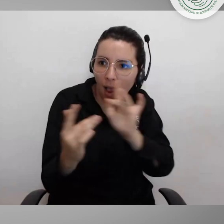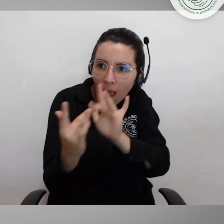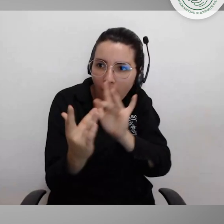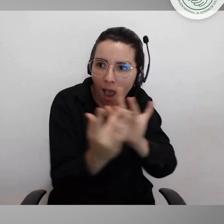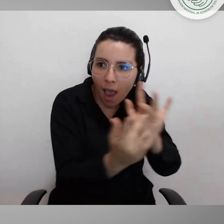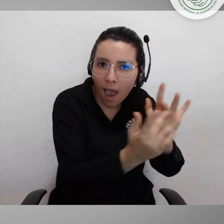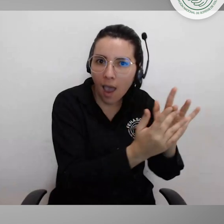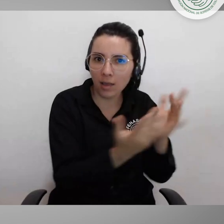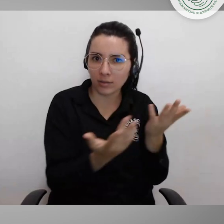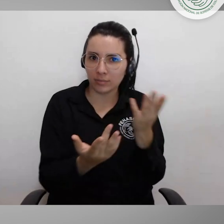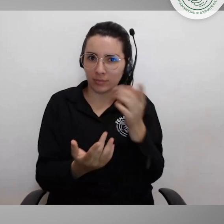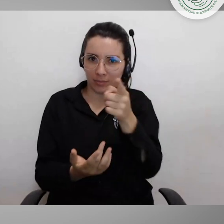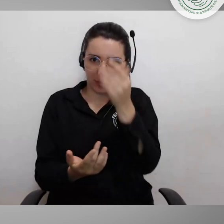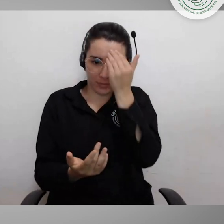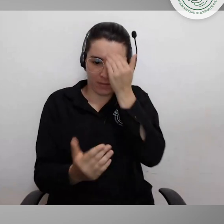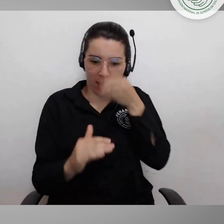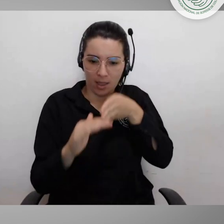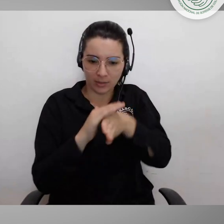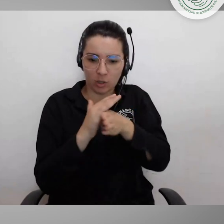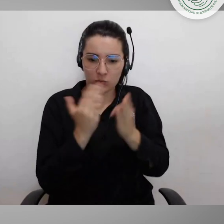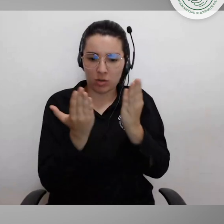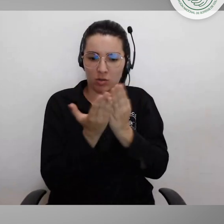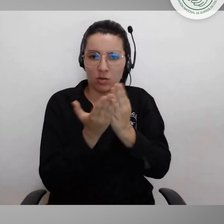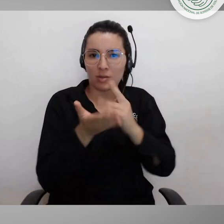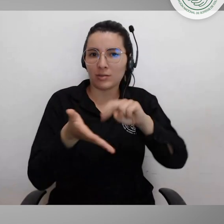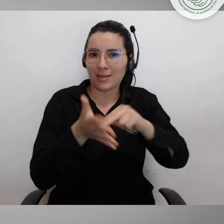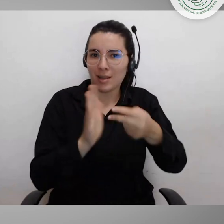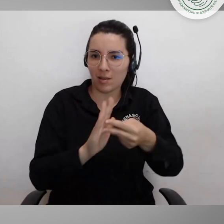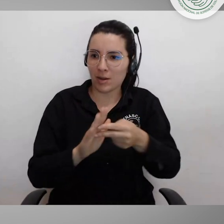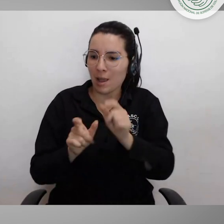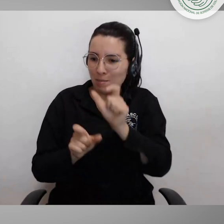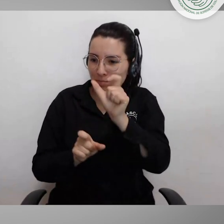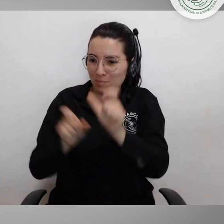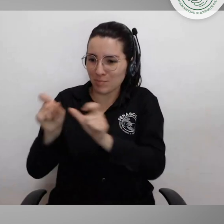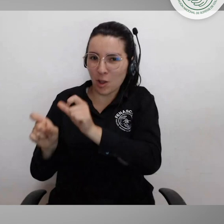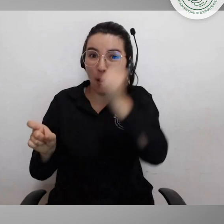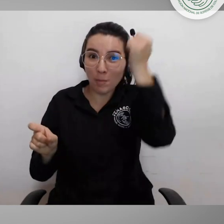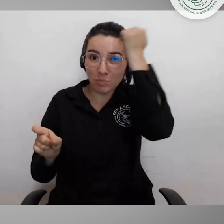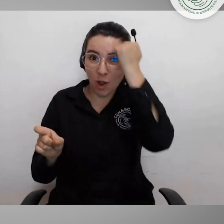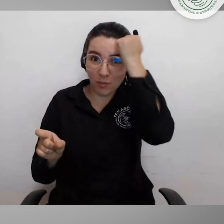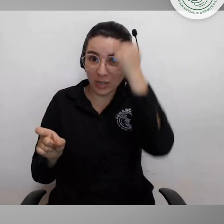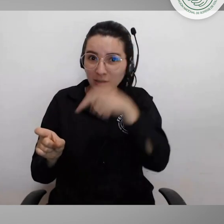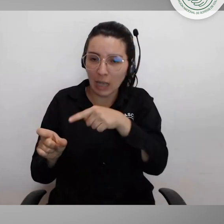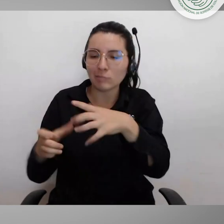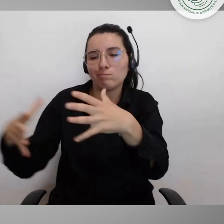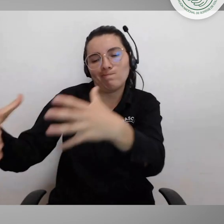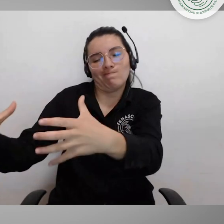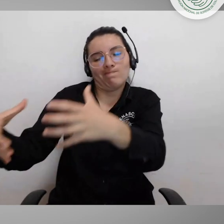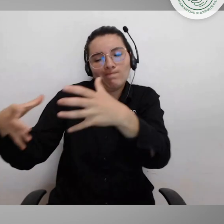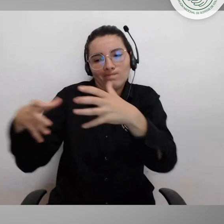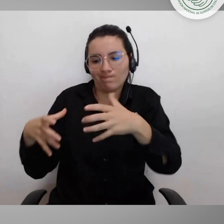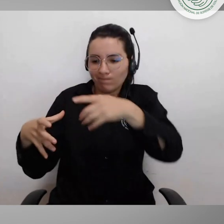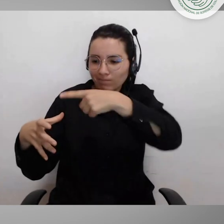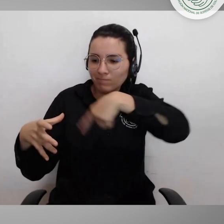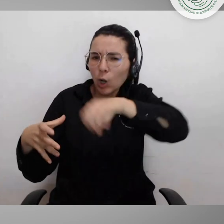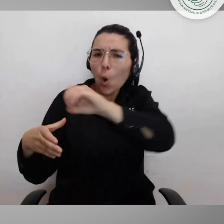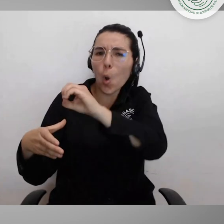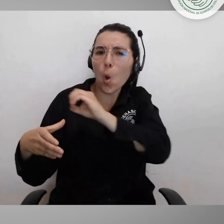en la política diferencial para el acceso a la educación, que implica por un lado todo el